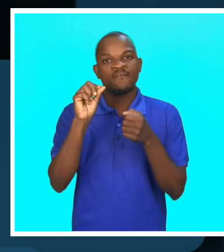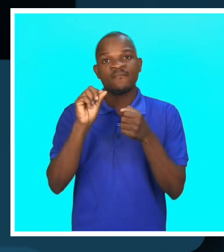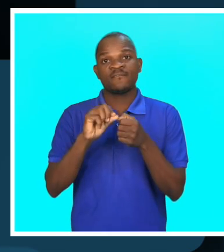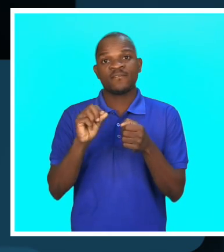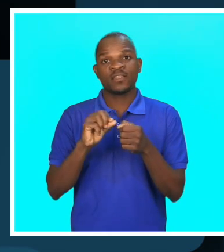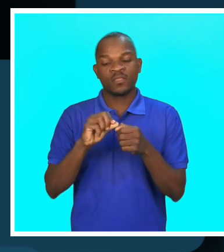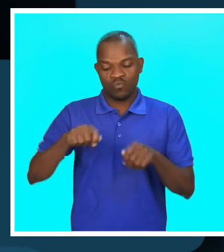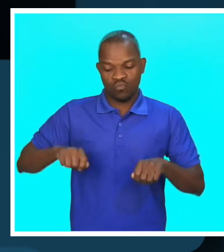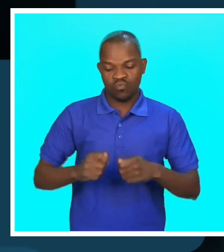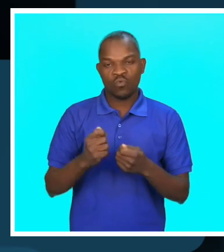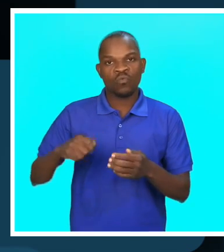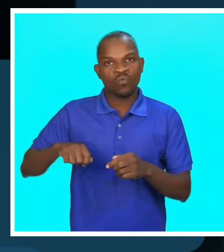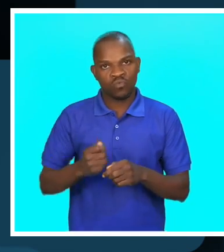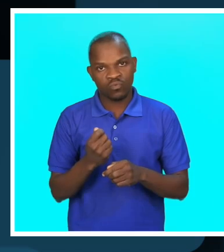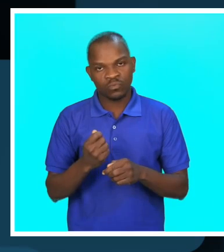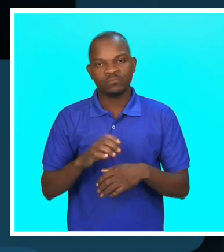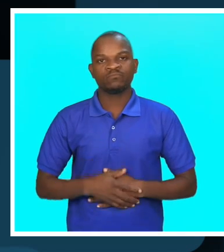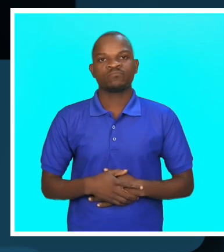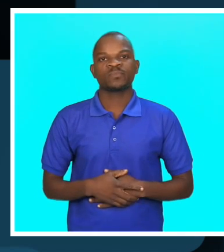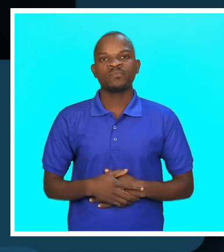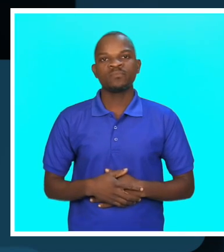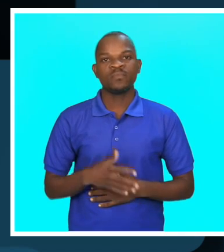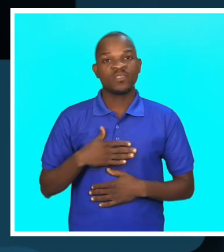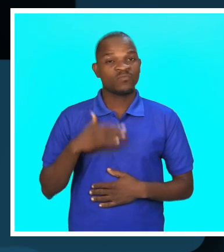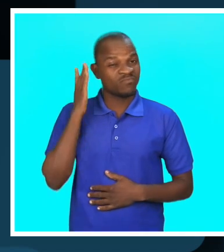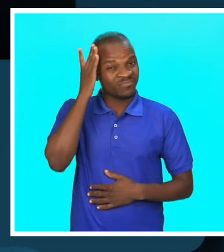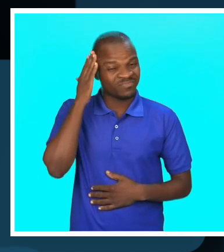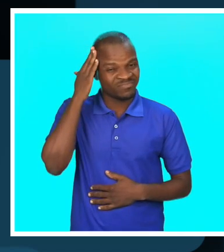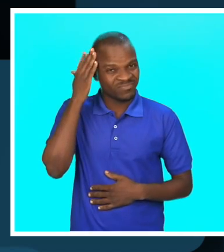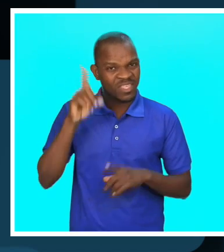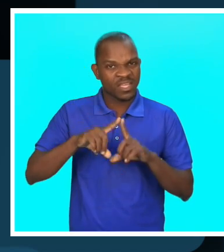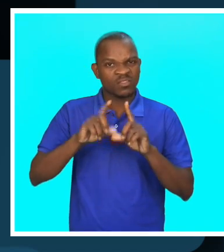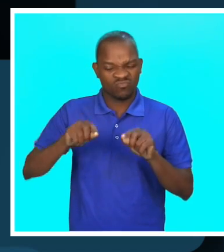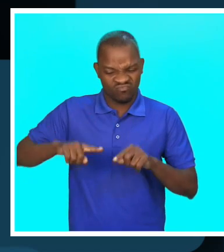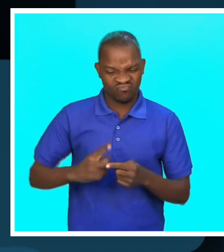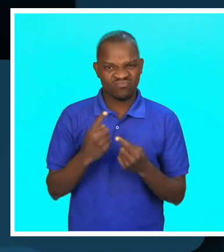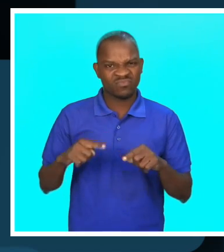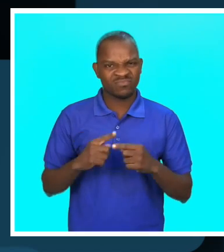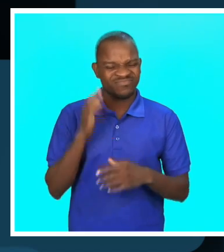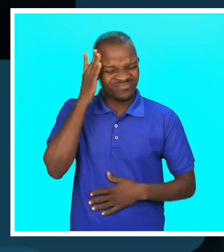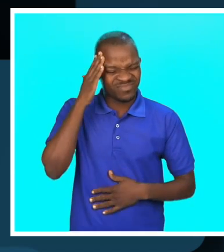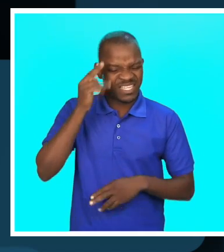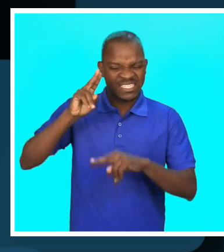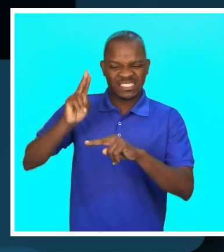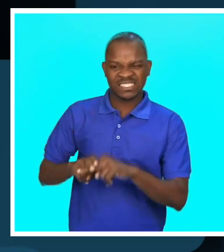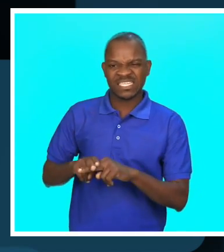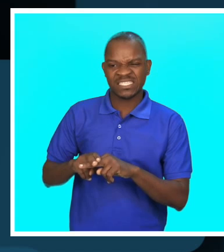ser artesã? Assim, a partir do dia, eu pensar de ficar, mas é de ficar mesmo sentada, não